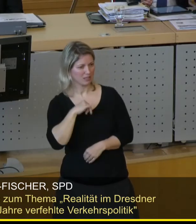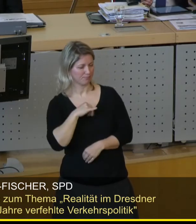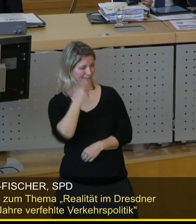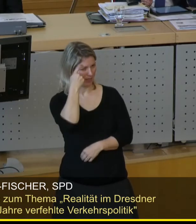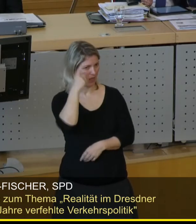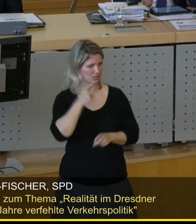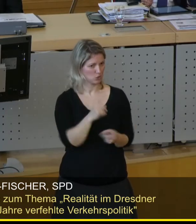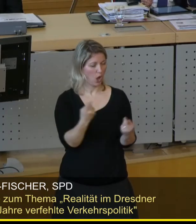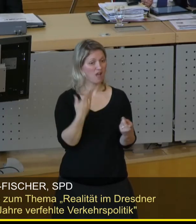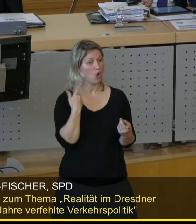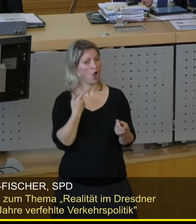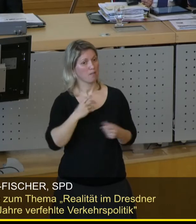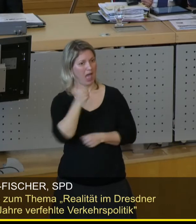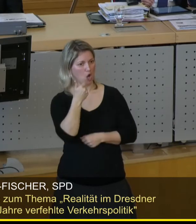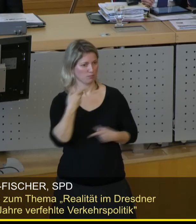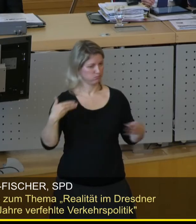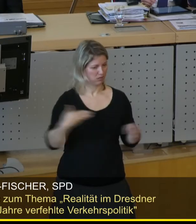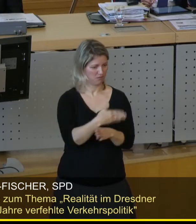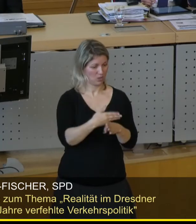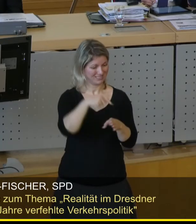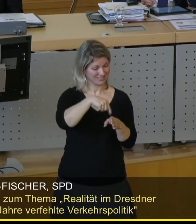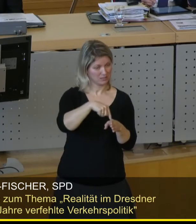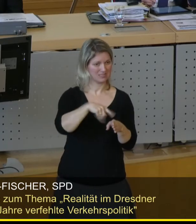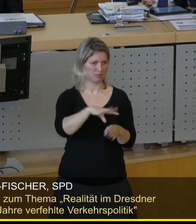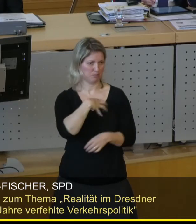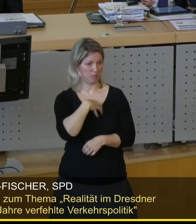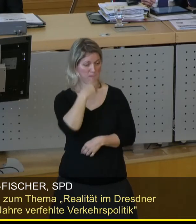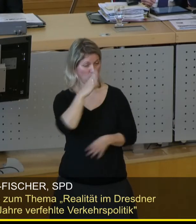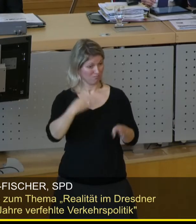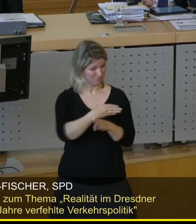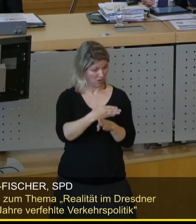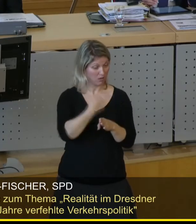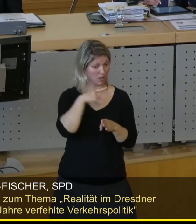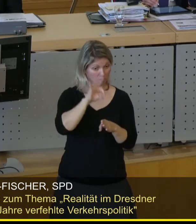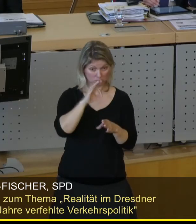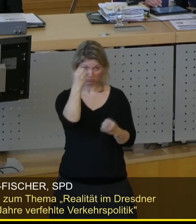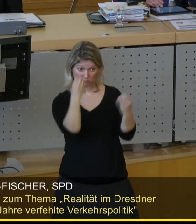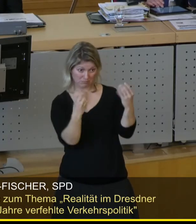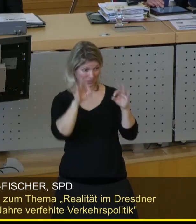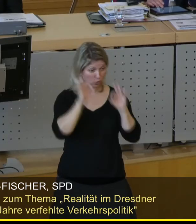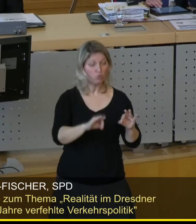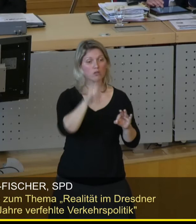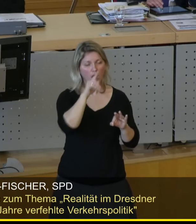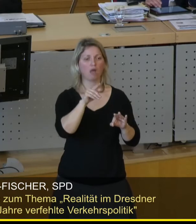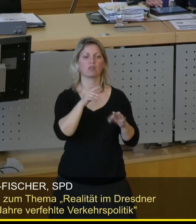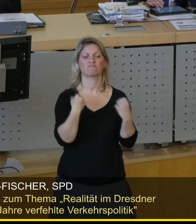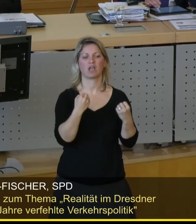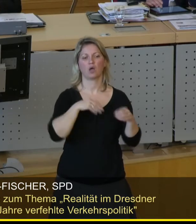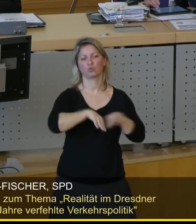Knotenpunkte, die Kreuzungen sind doch das, was wir anfassen müssen, damit der Verkehr flüssig rollt. Und wenn wir die Ampeln und die Kreuzungen